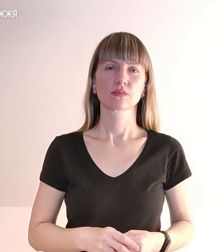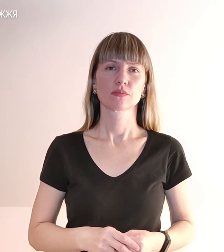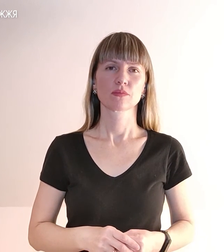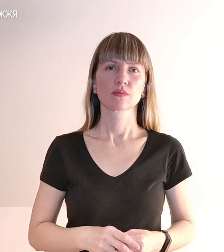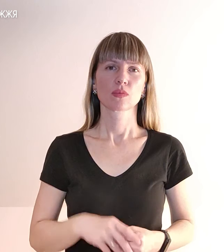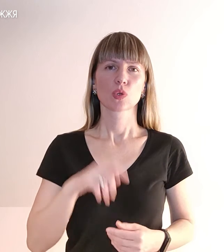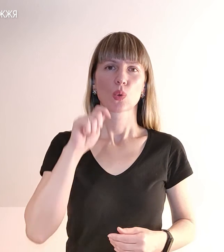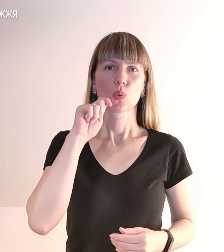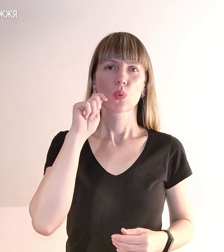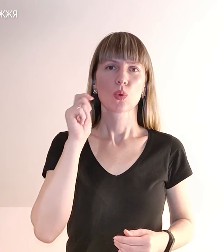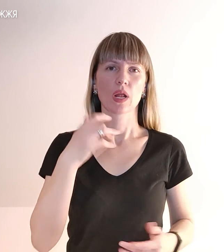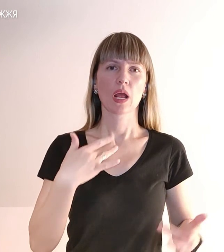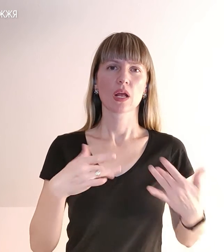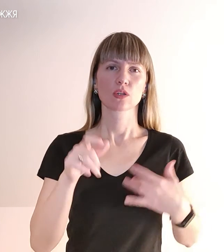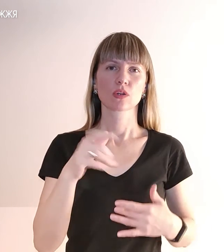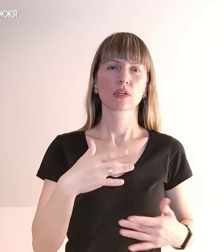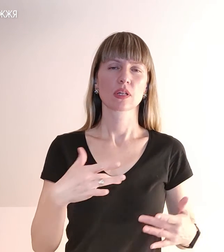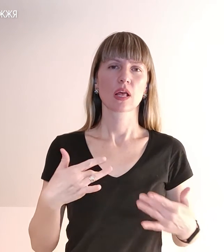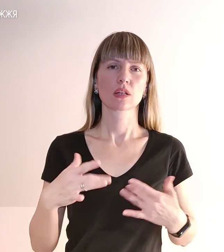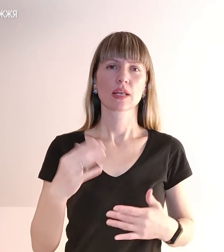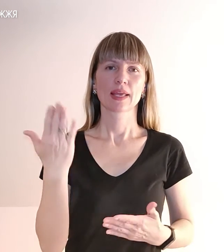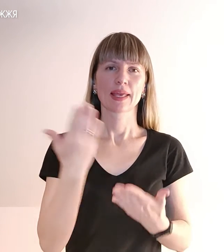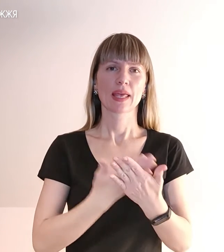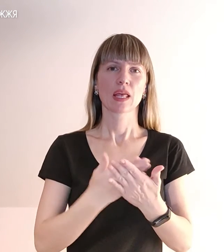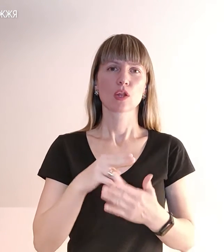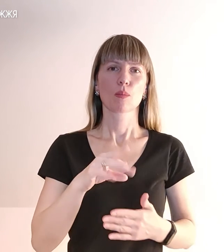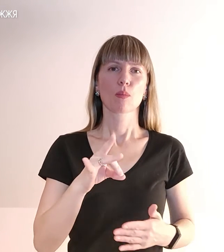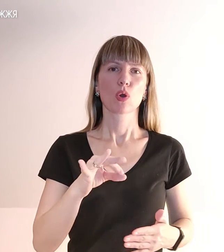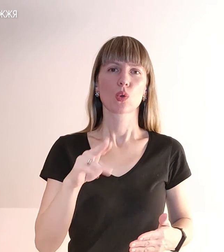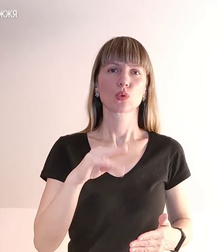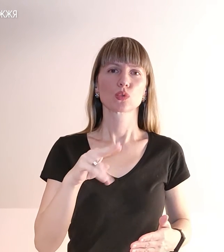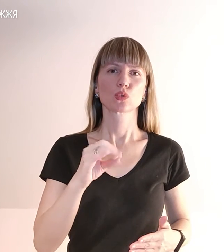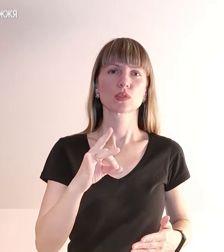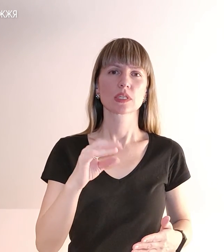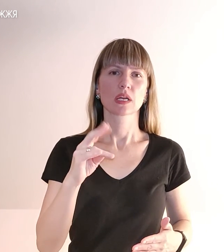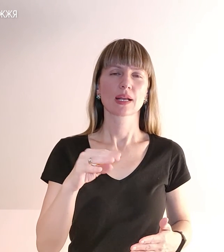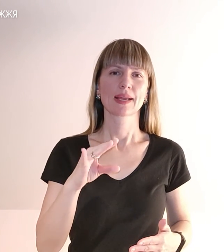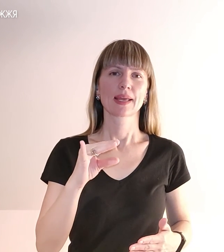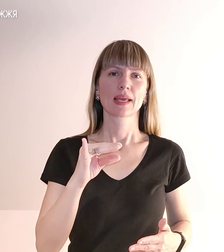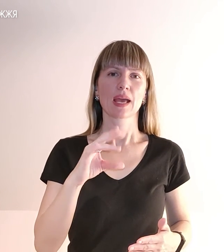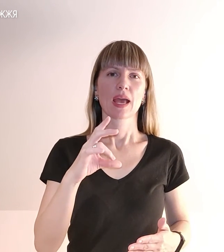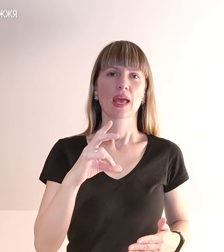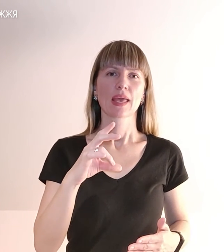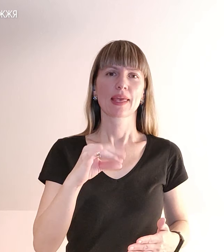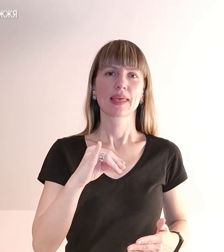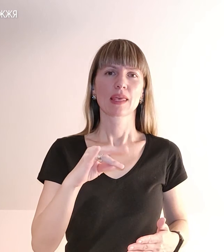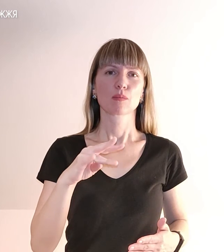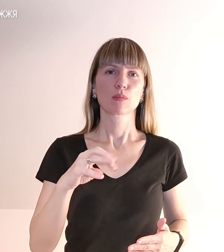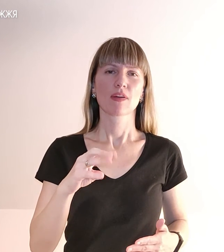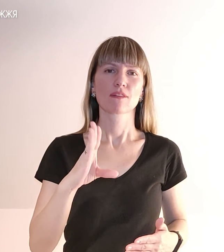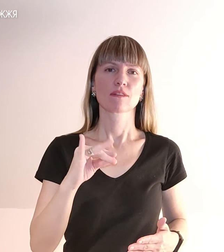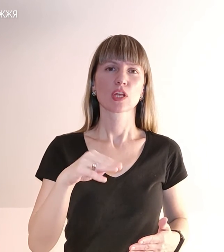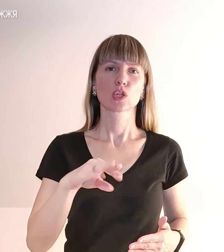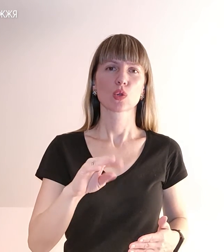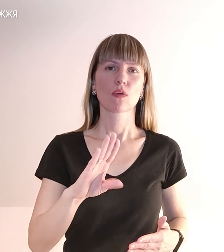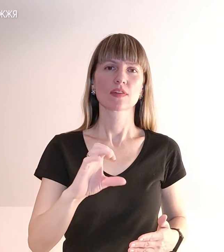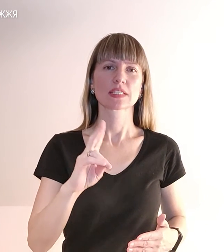Українська акторка театру та кіно, продюсерка Ірма Вітовська-Ванса, записала звернення до запоріжців. За словами